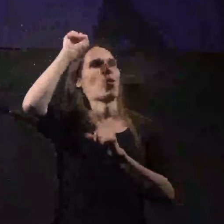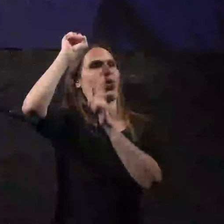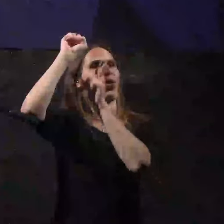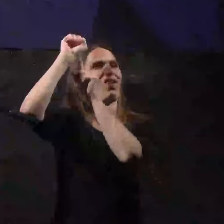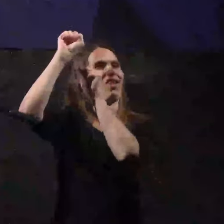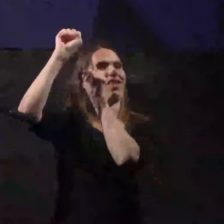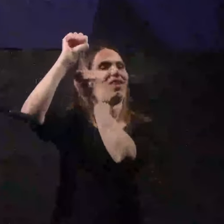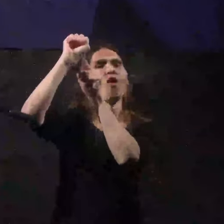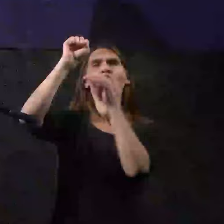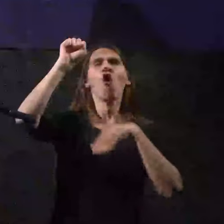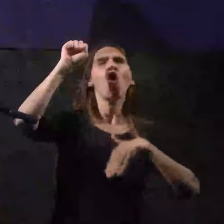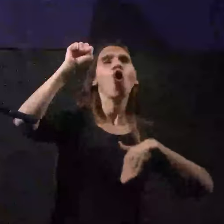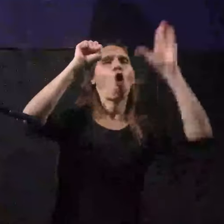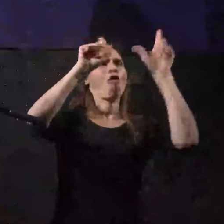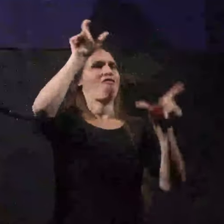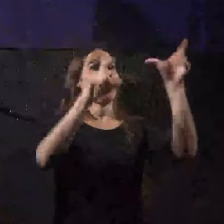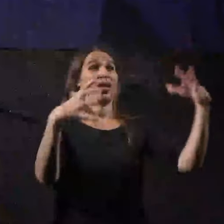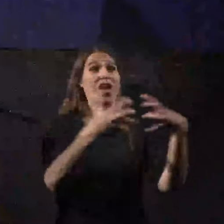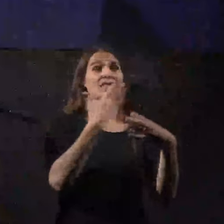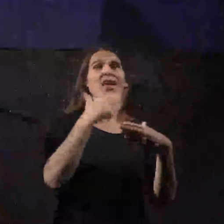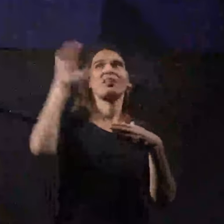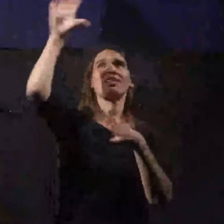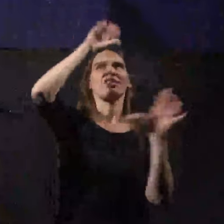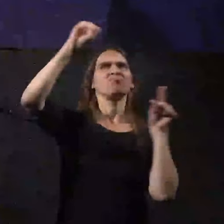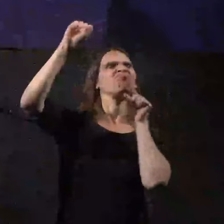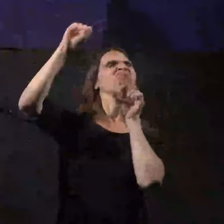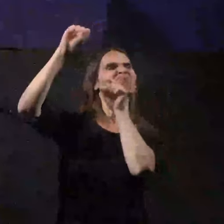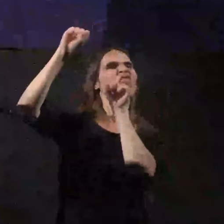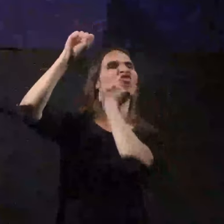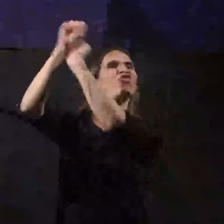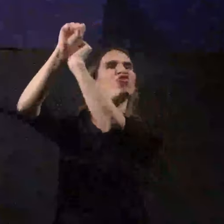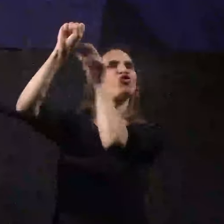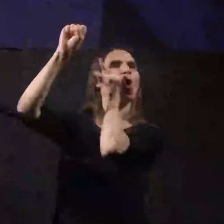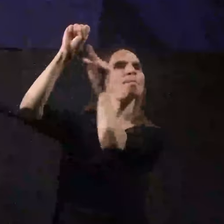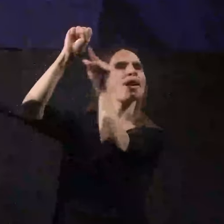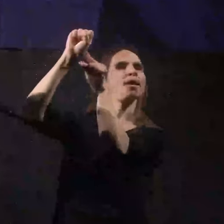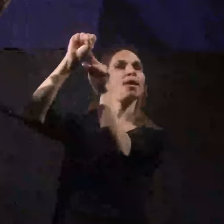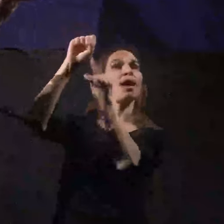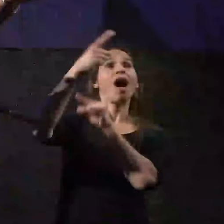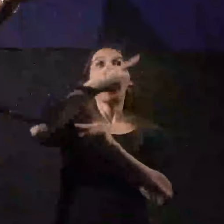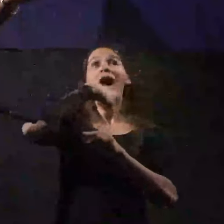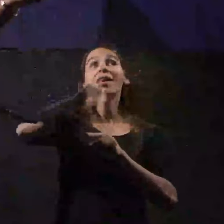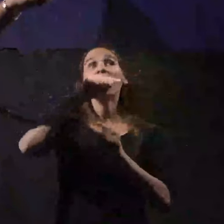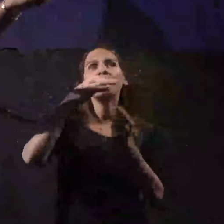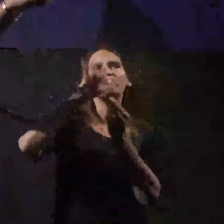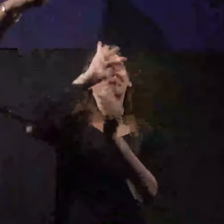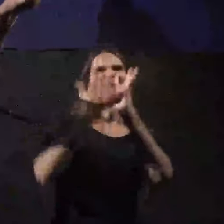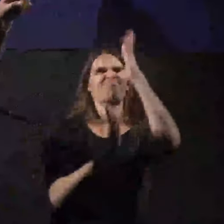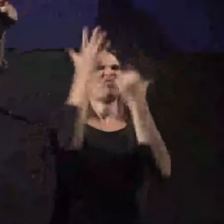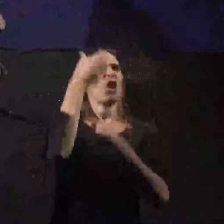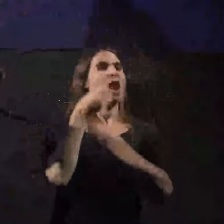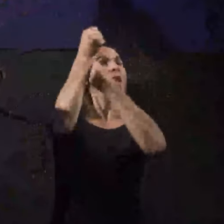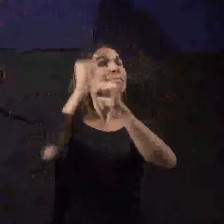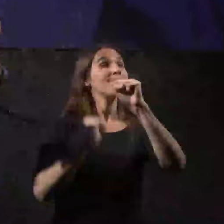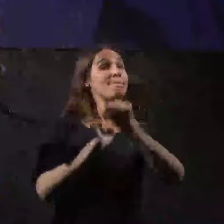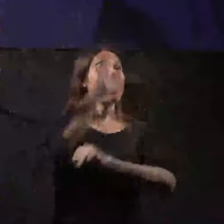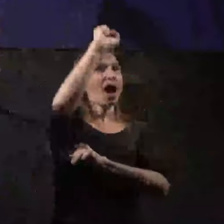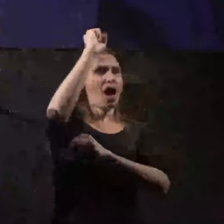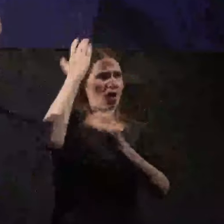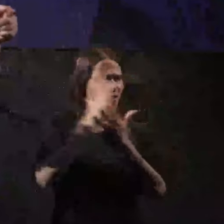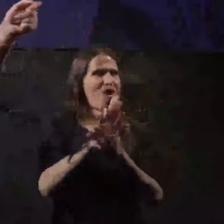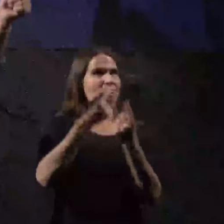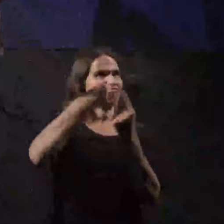עצום בחברה הישראלית תומך בו אנחנו הדלקנו את לפיד המחאה ואנחנו